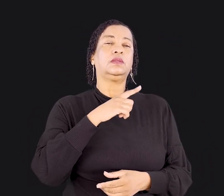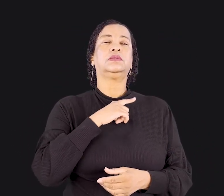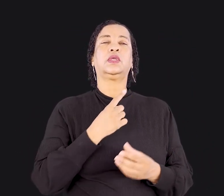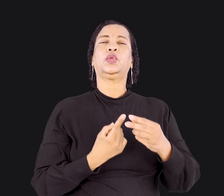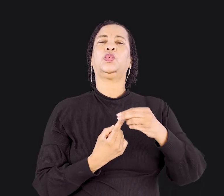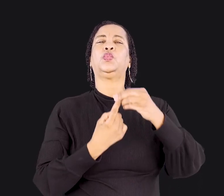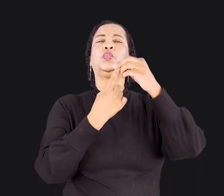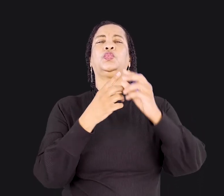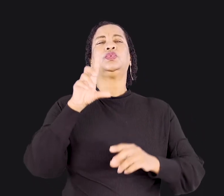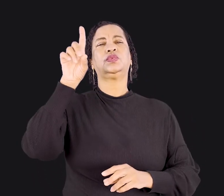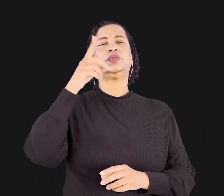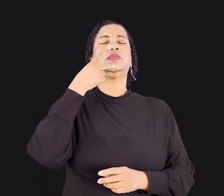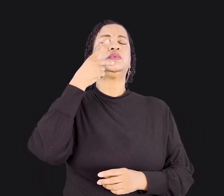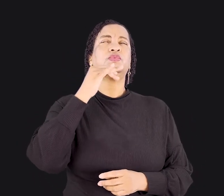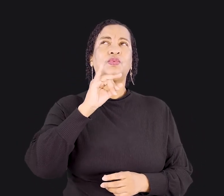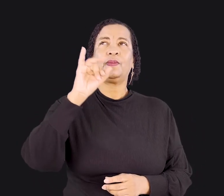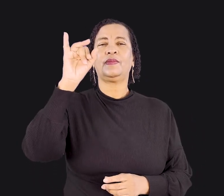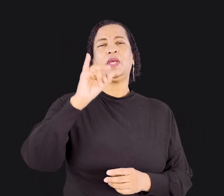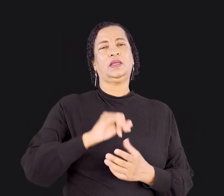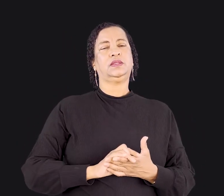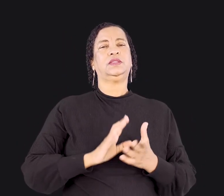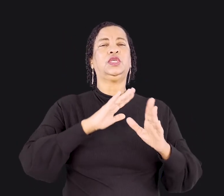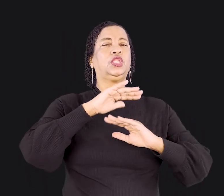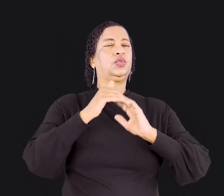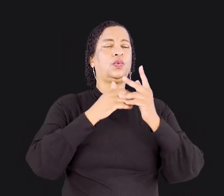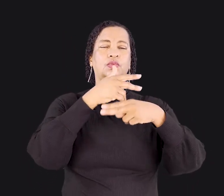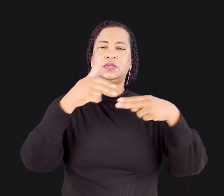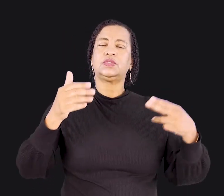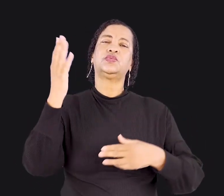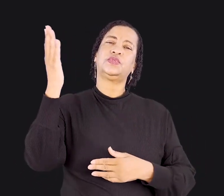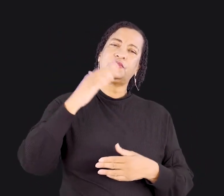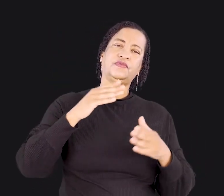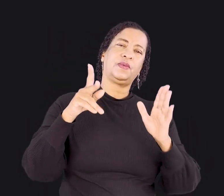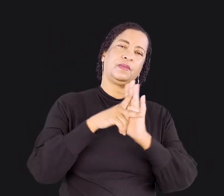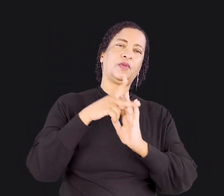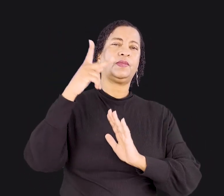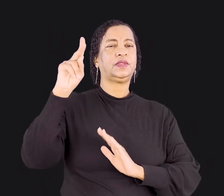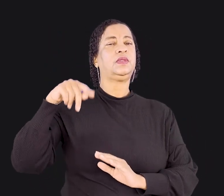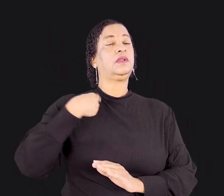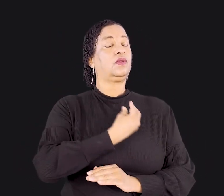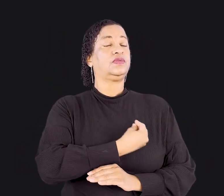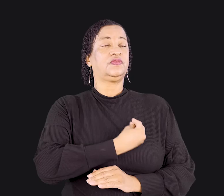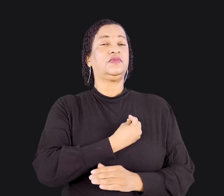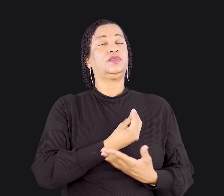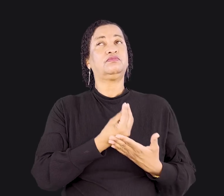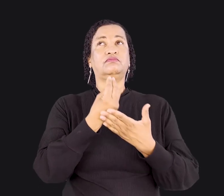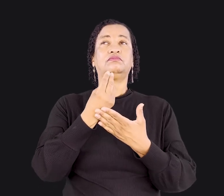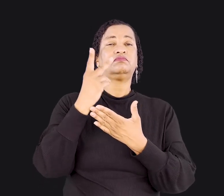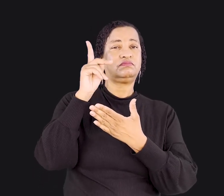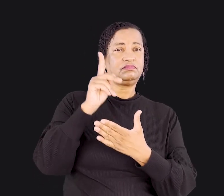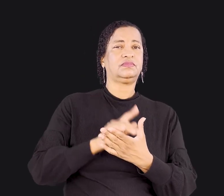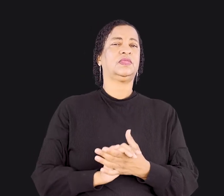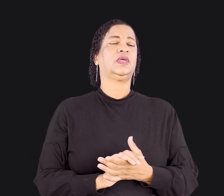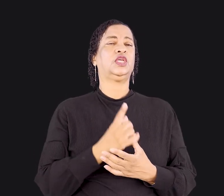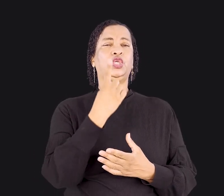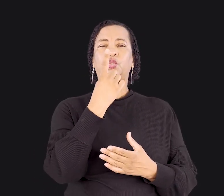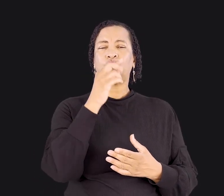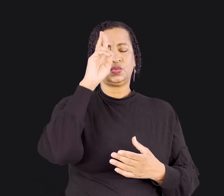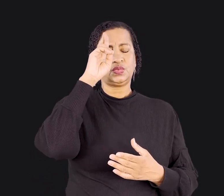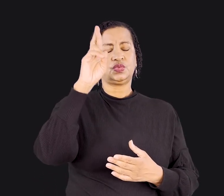único Deus, o Pai, de quem vem todas as coisas e para quem vivemos. E um só Senhor, Jesus Cristo,